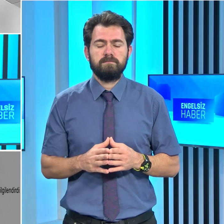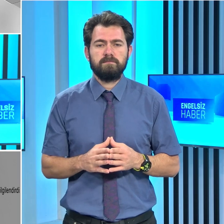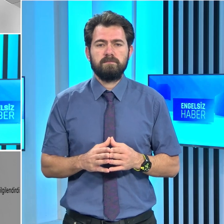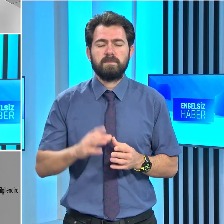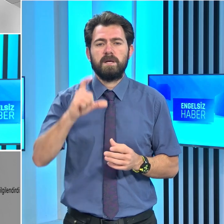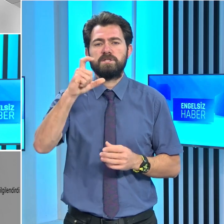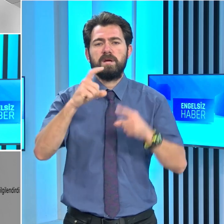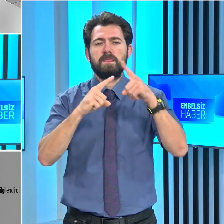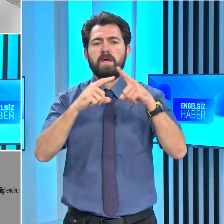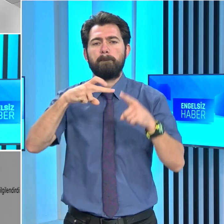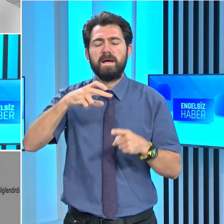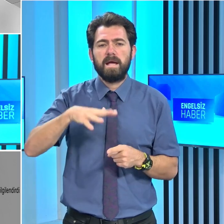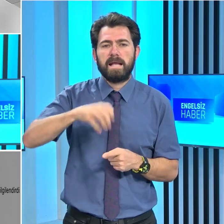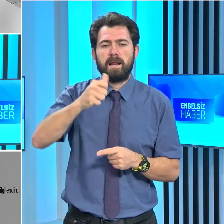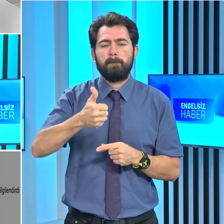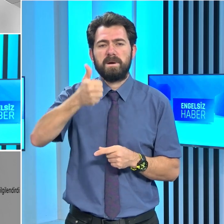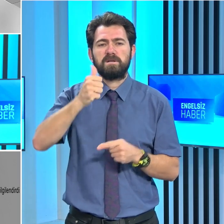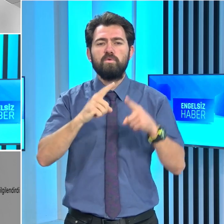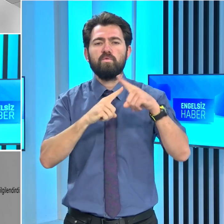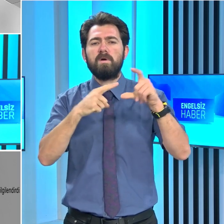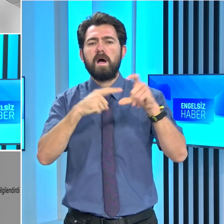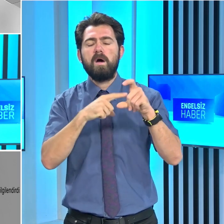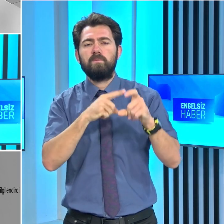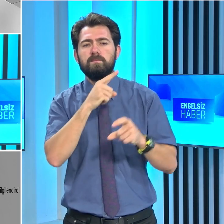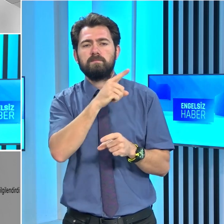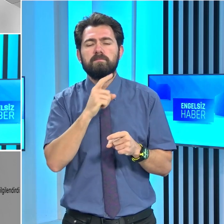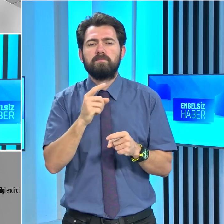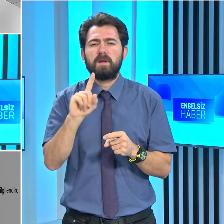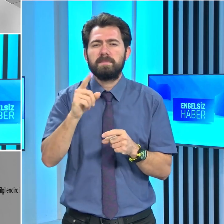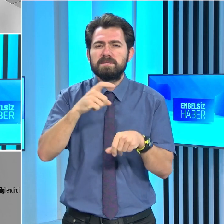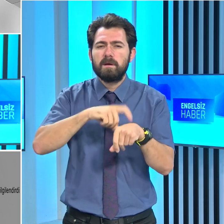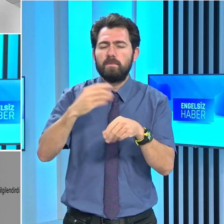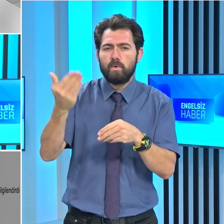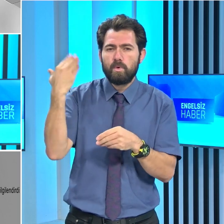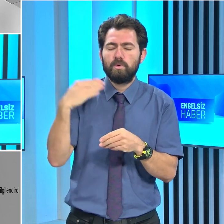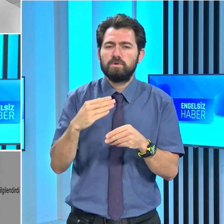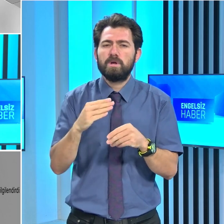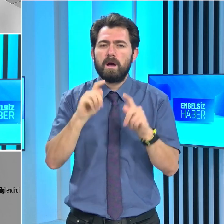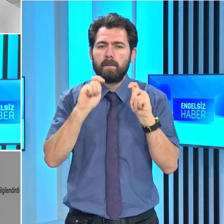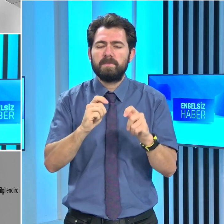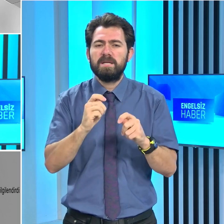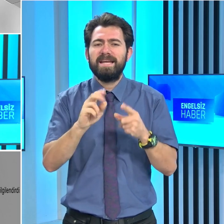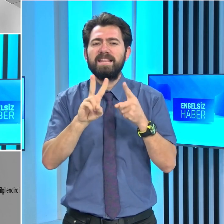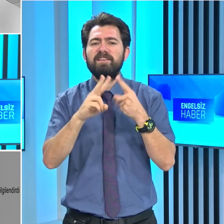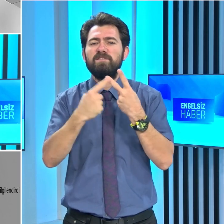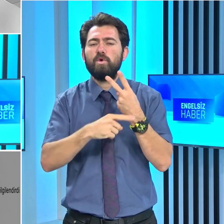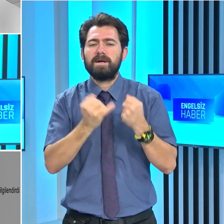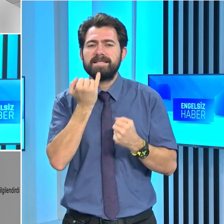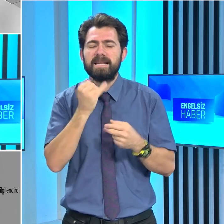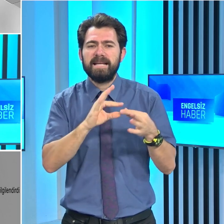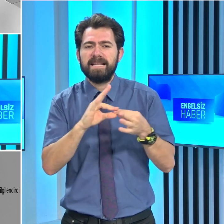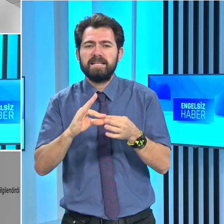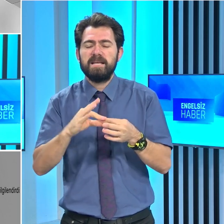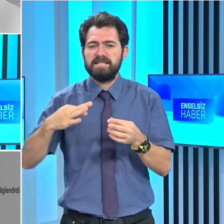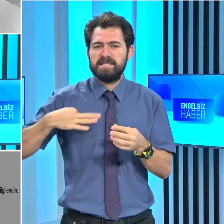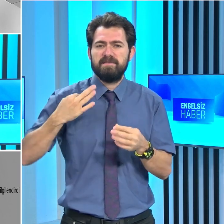Cumhuriyetçi Türk Partisi Genel Başkanı Tufan Erhürman, bir süre önce gerçekleştirdiği Nibyok temaslarıyla ilgili sivil